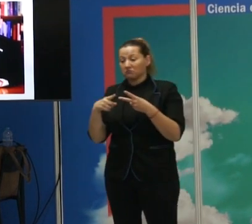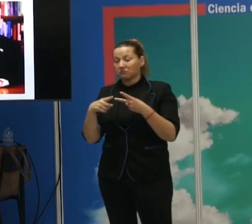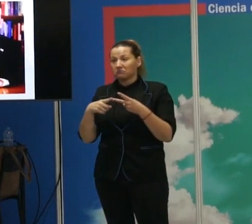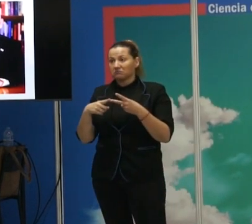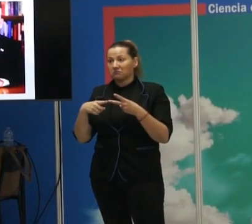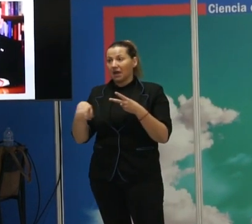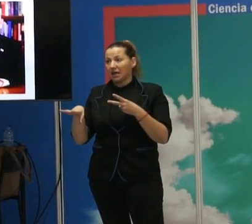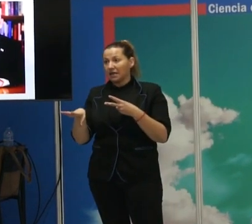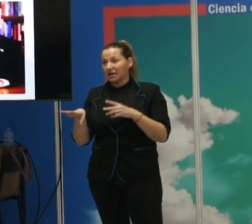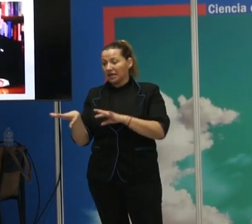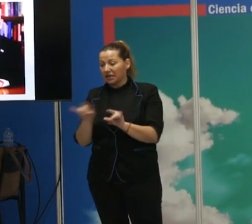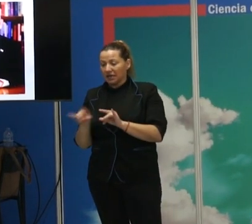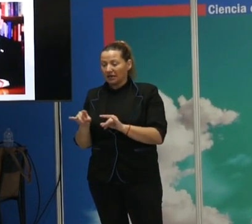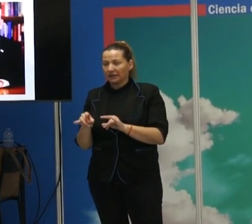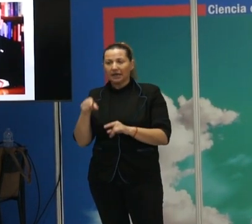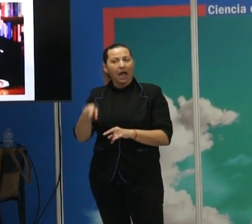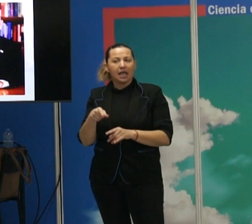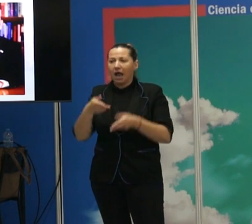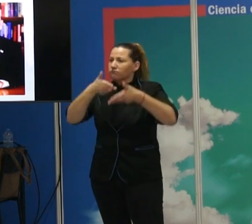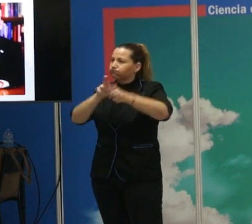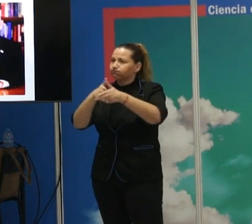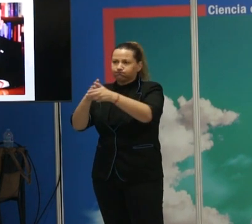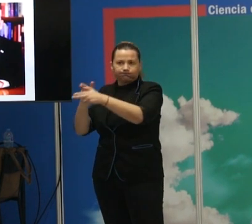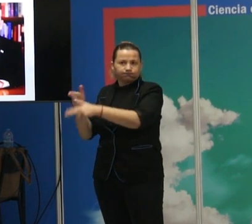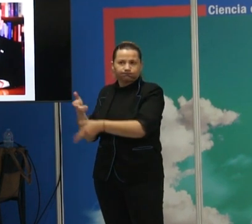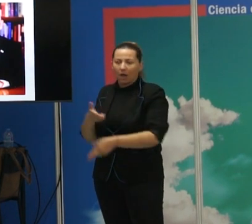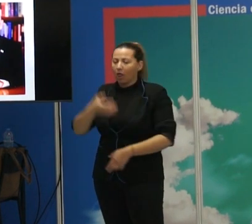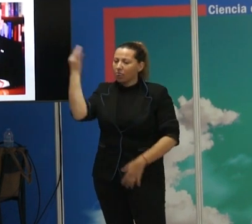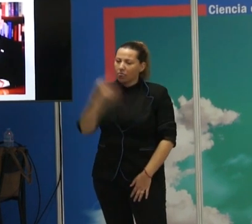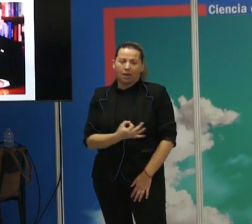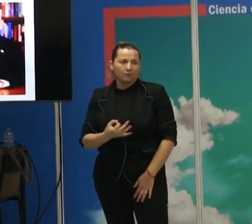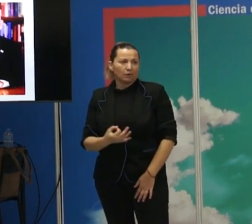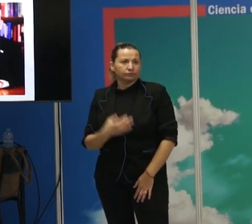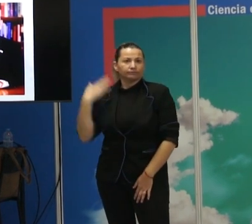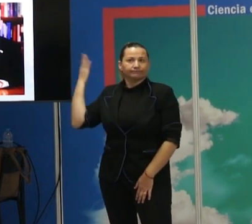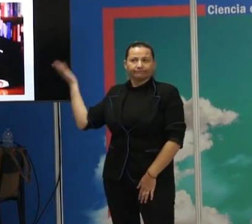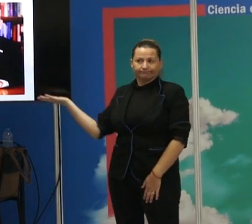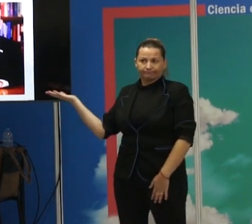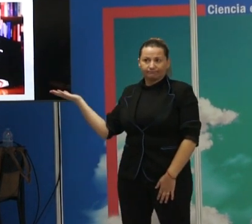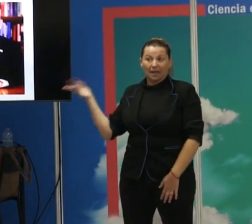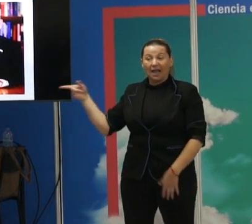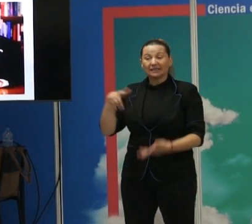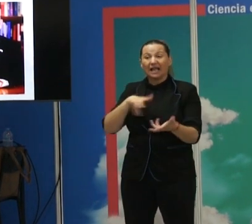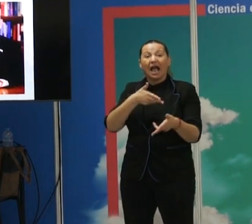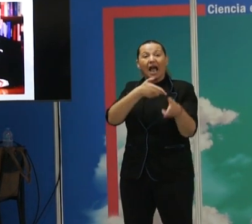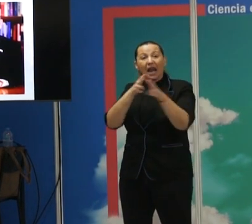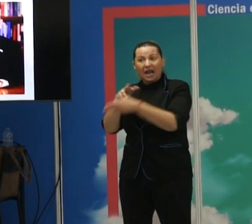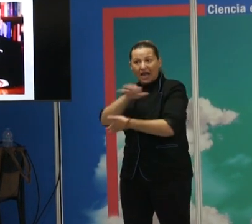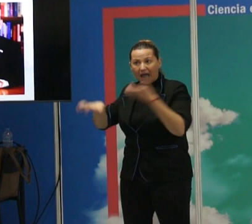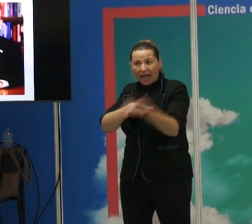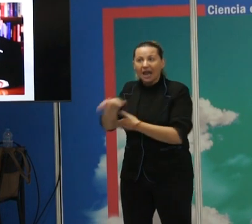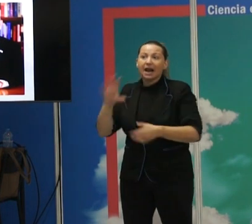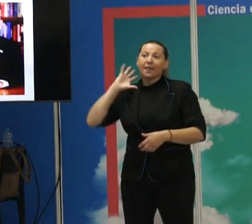muerte y arrasando lo que sea alrededor para conseguir. Entonces ahí tenemos el conflicto judío